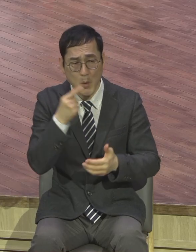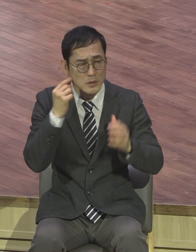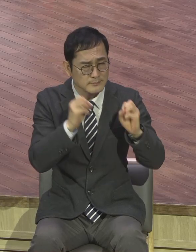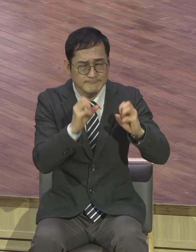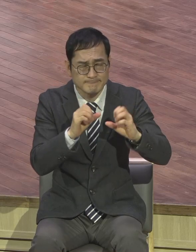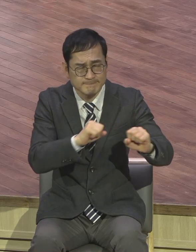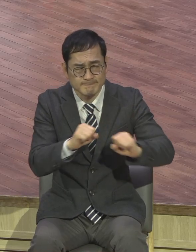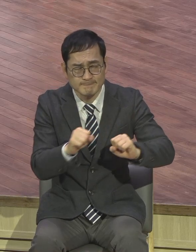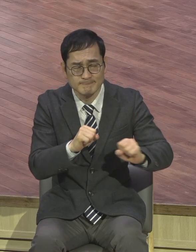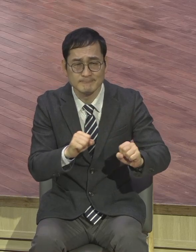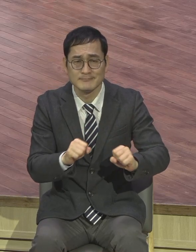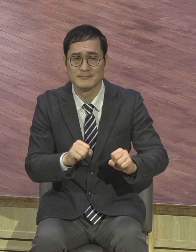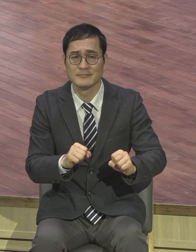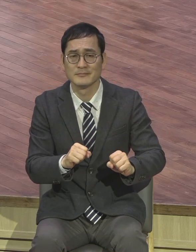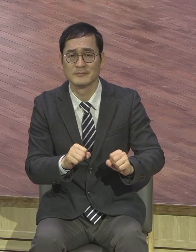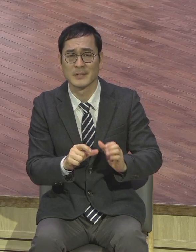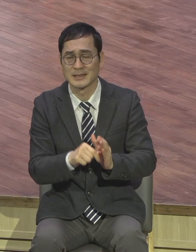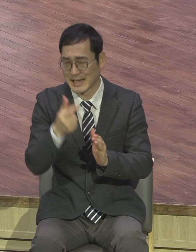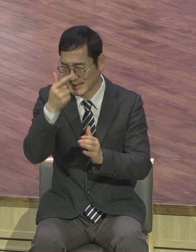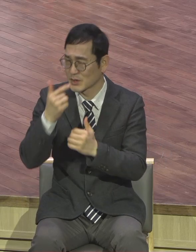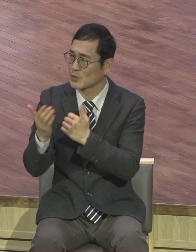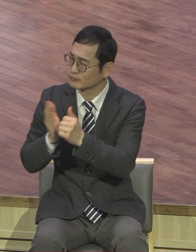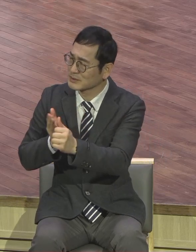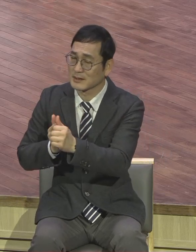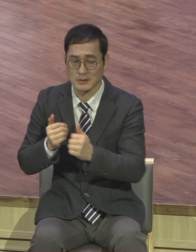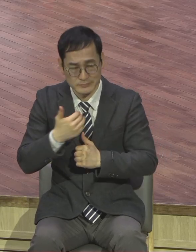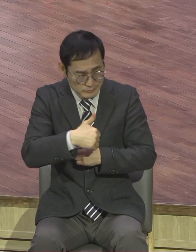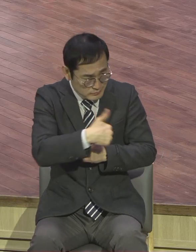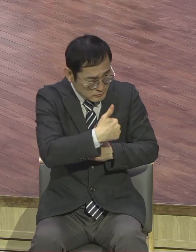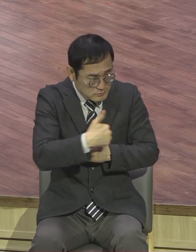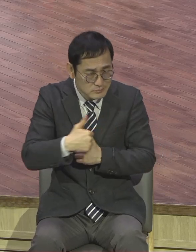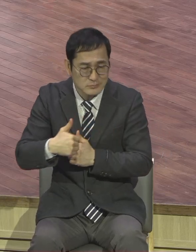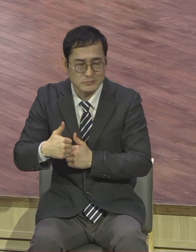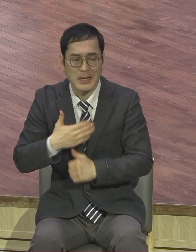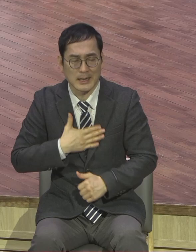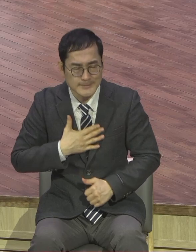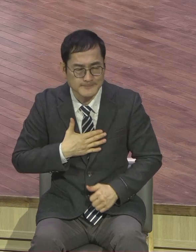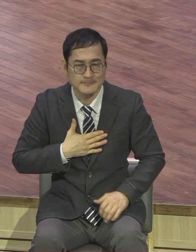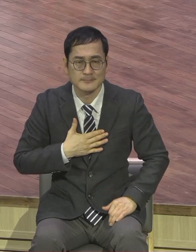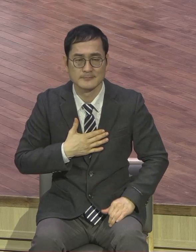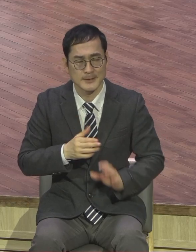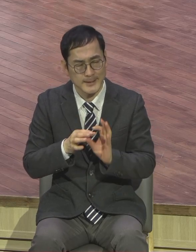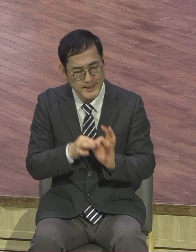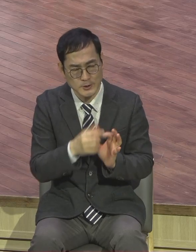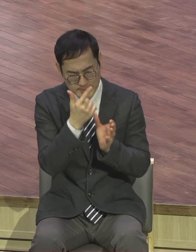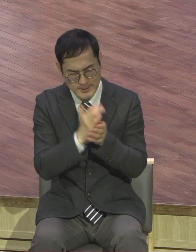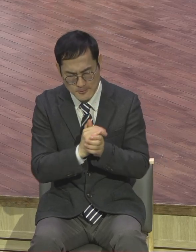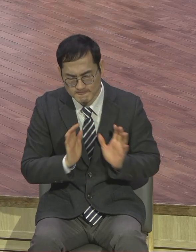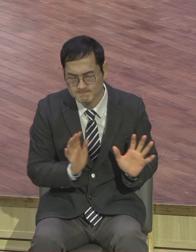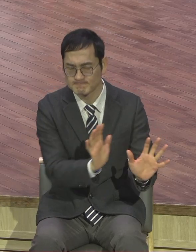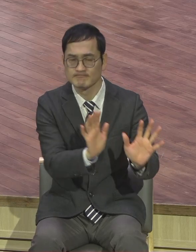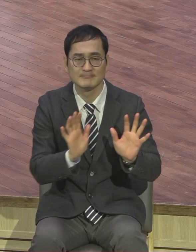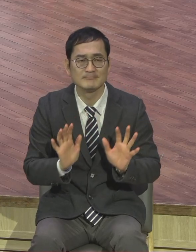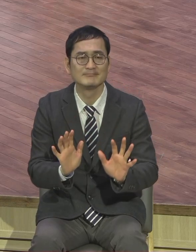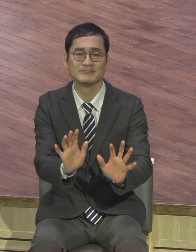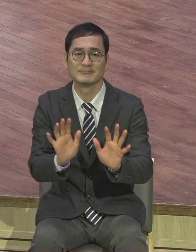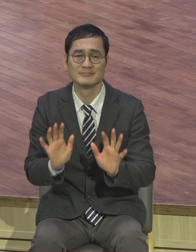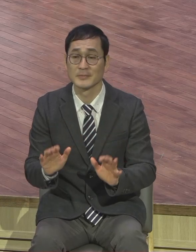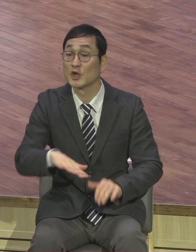그 현장에 지금 영적 싸움을 싸우는데 막 복품 보내주고 끊임없이 싸울 수도 힘주고 그래야지 영적 싸움